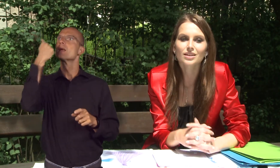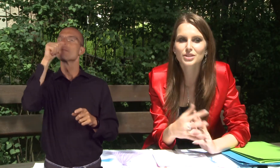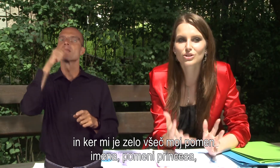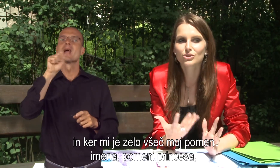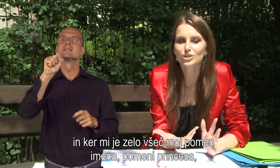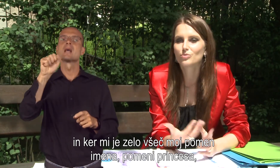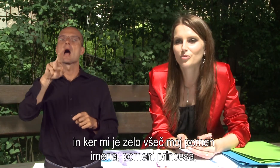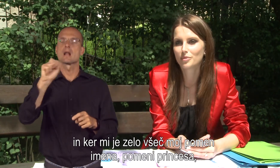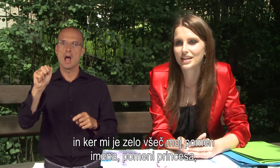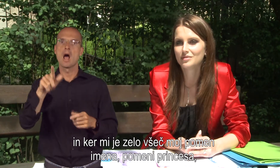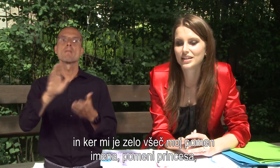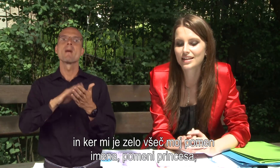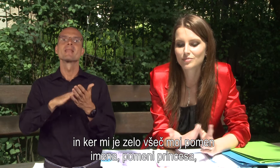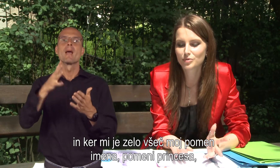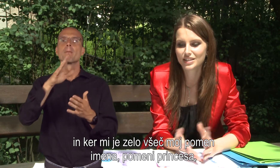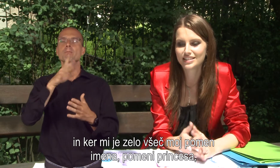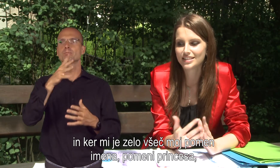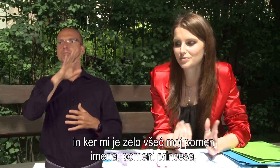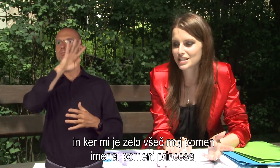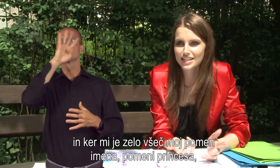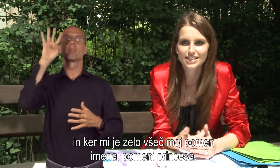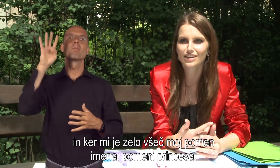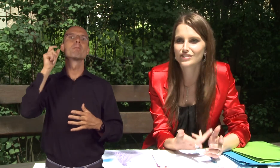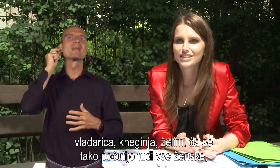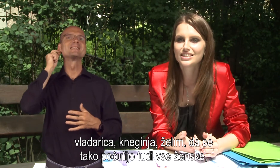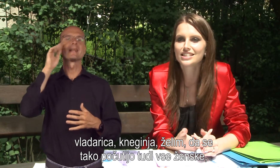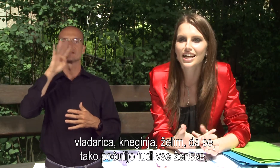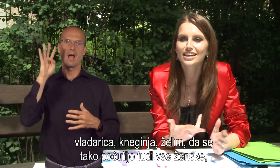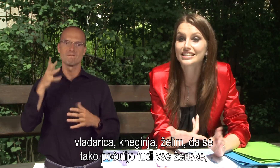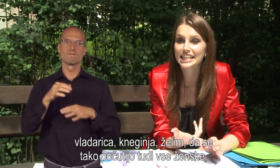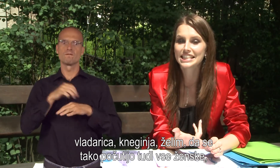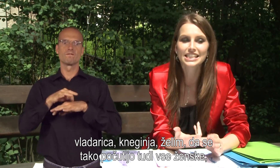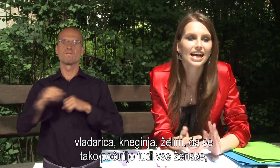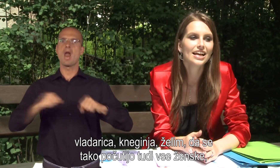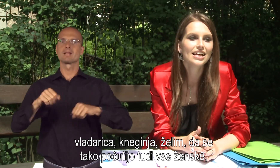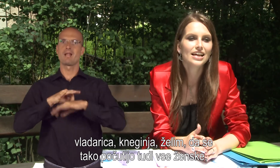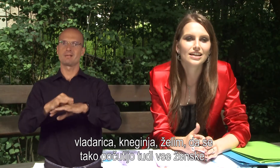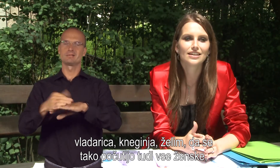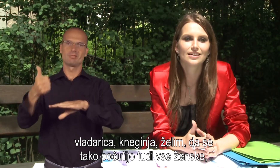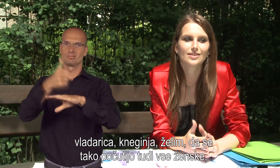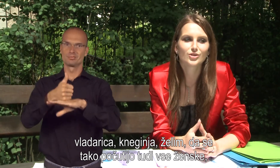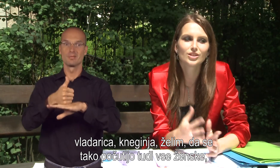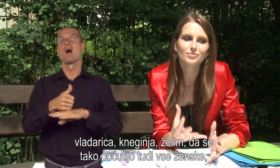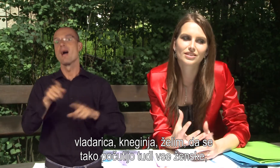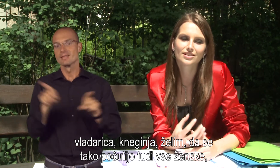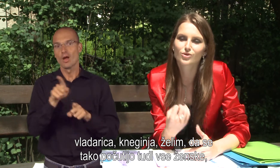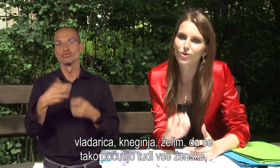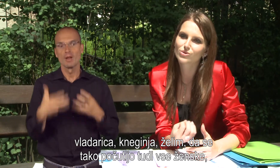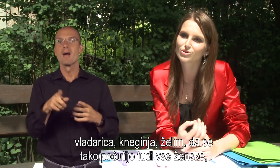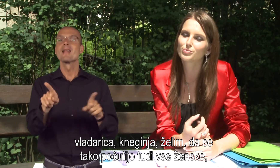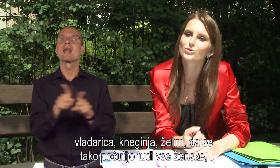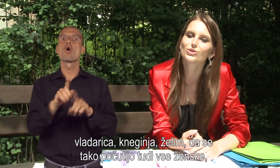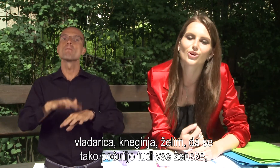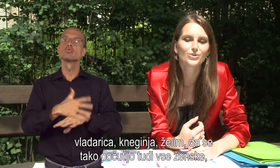Ker mi je zelo všeč moj pomen imena, pomeni princesa, vladorica, knjeginja. Želim, da se